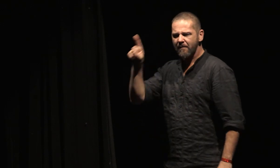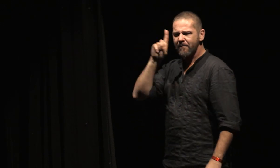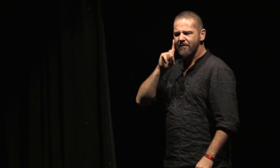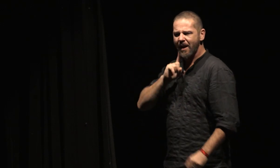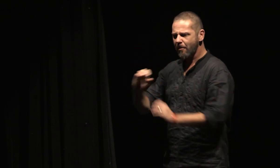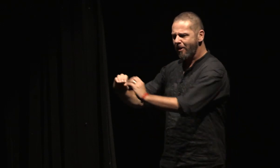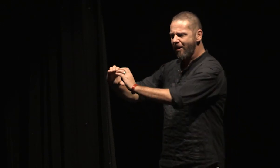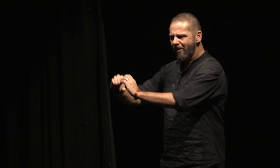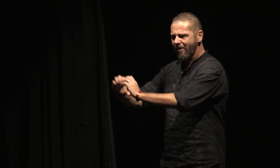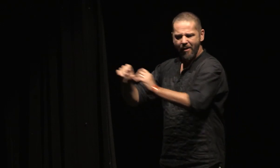'herbe, les racines et les branches.